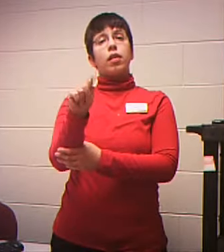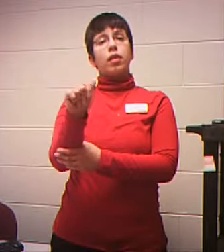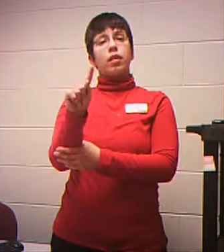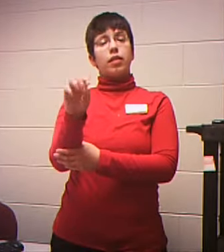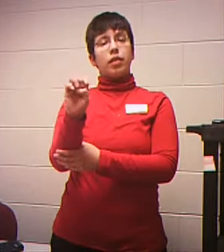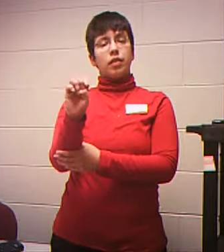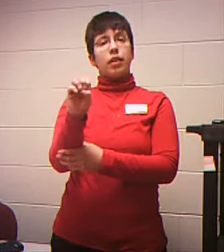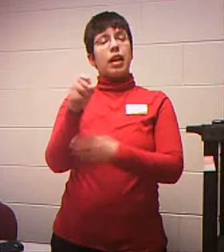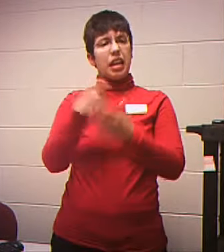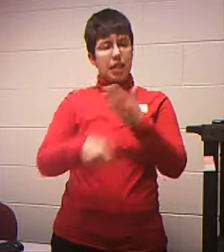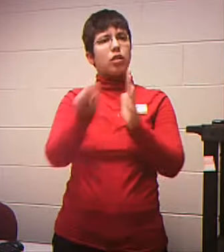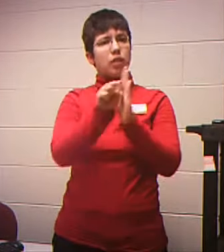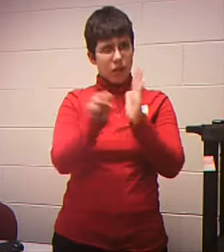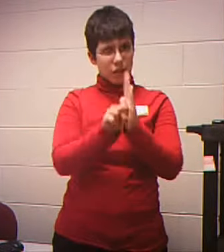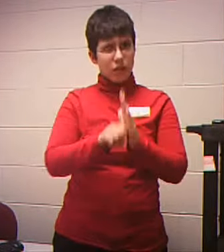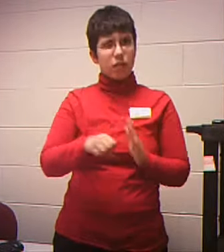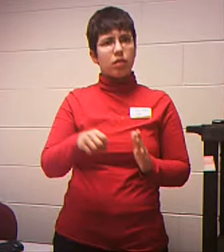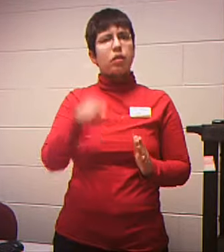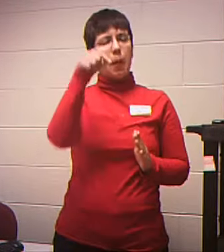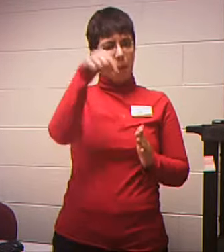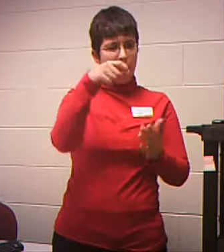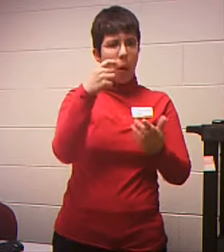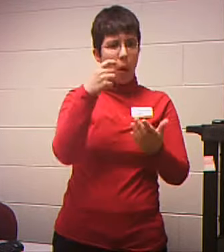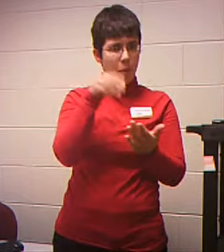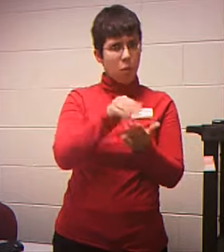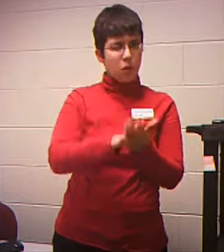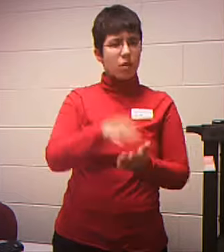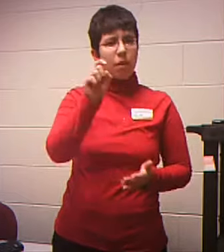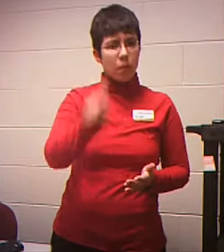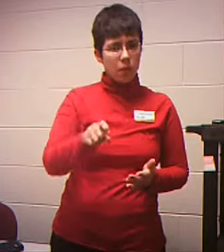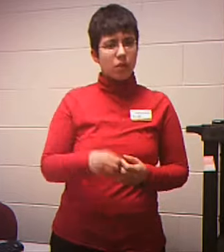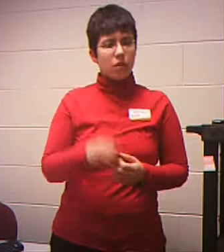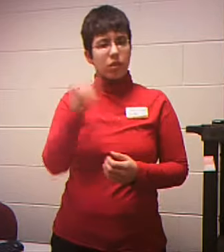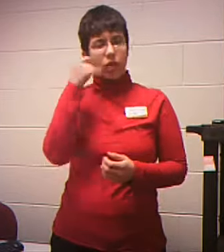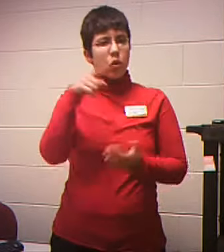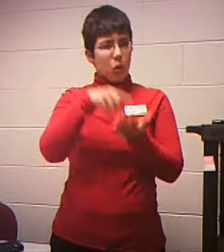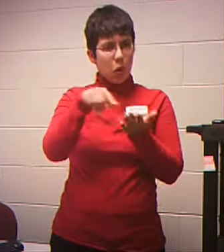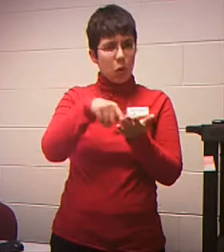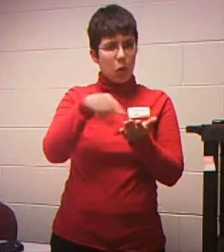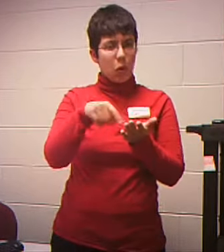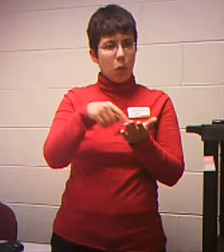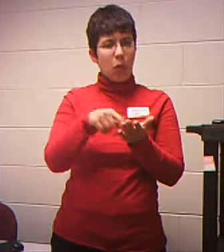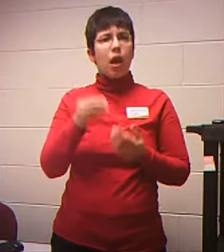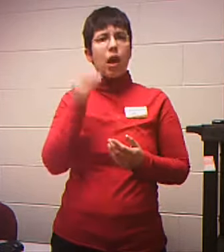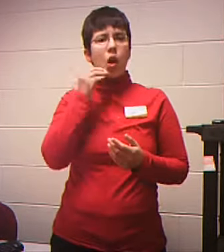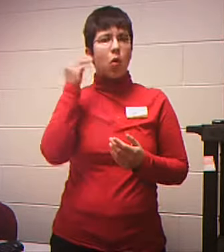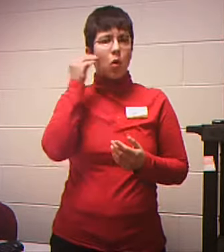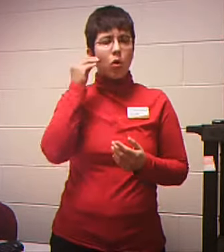If you Do You can Write That down Here If you Pay Homeowner's Insurance I mean Homeowner's Association Dues Because you Have